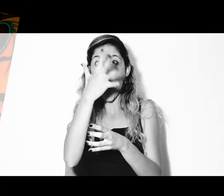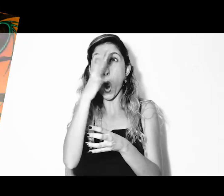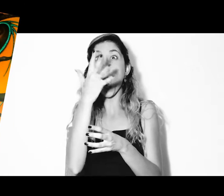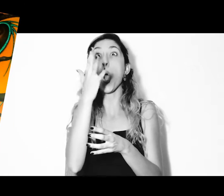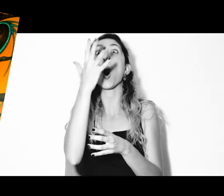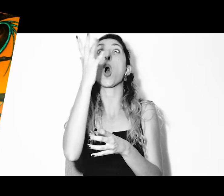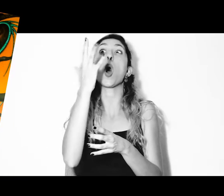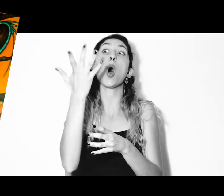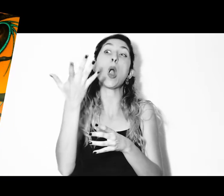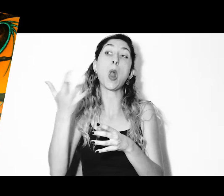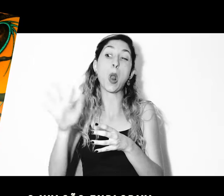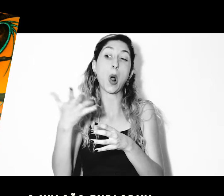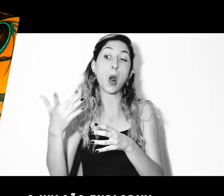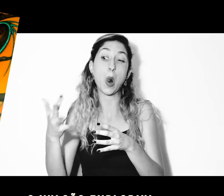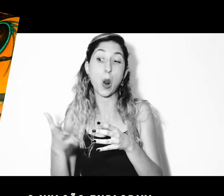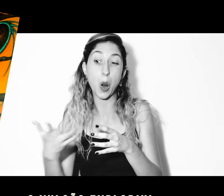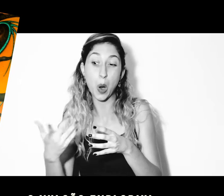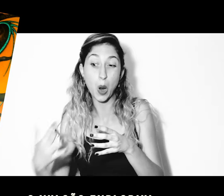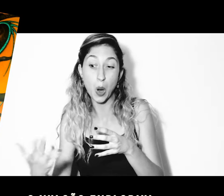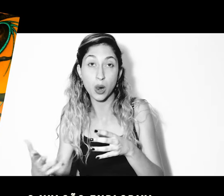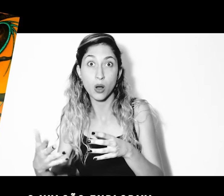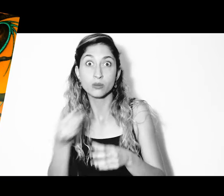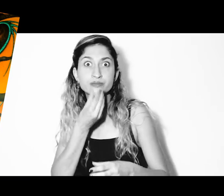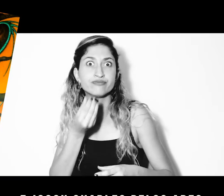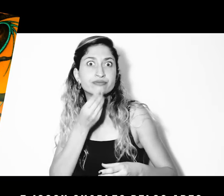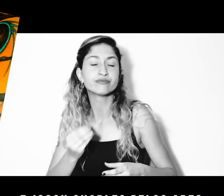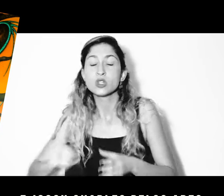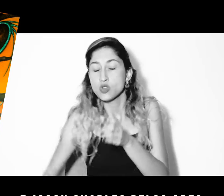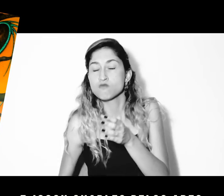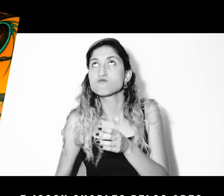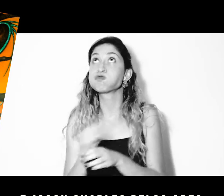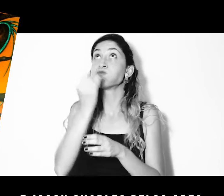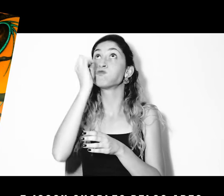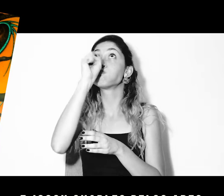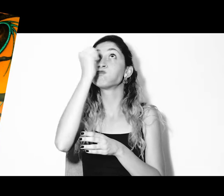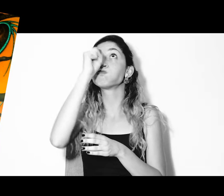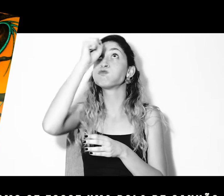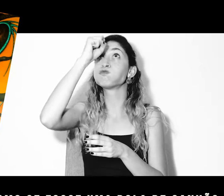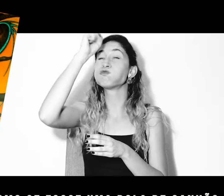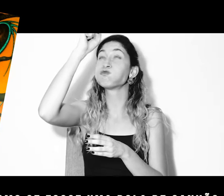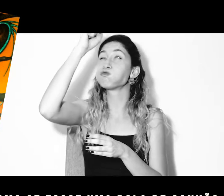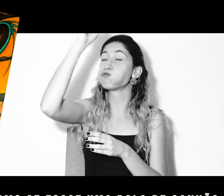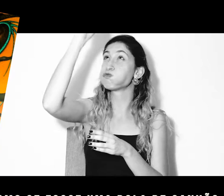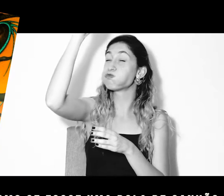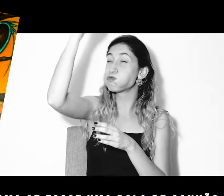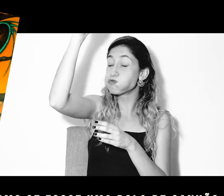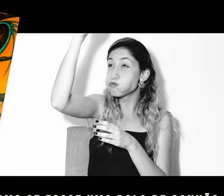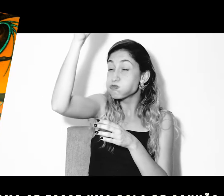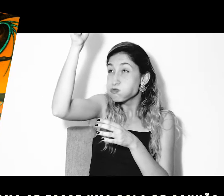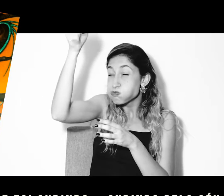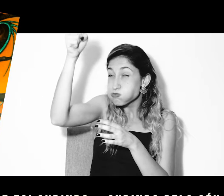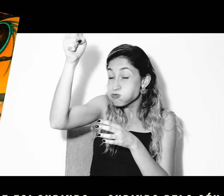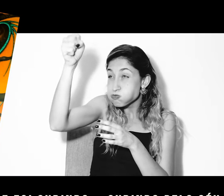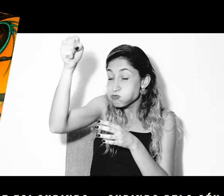O vulcão explodiu e jogou Charles pelos ares. Como se fosse uma bola de canhão. Ele foi